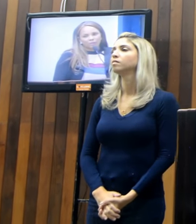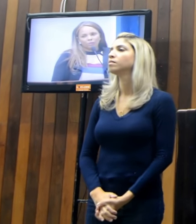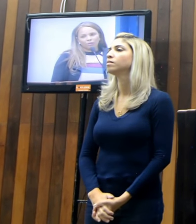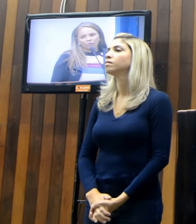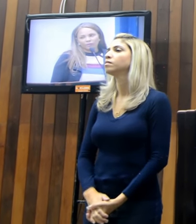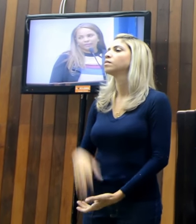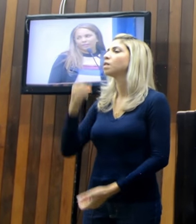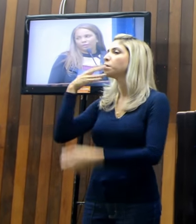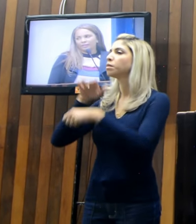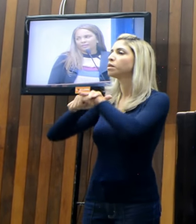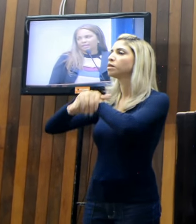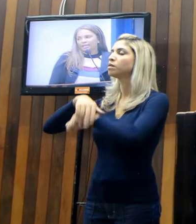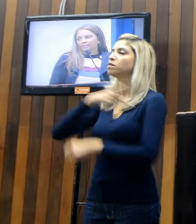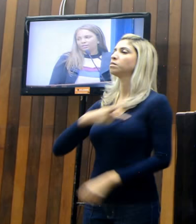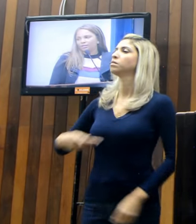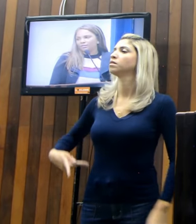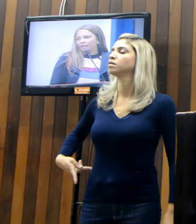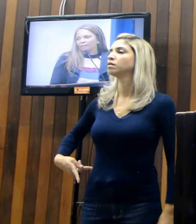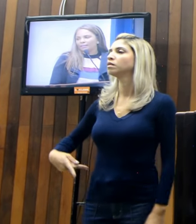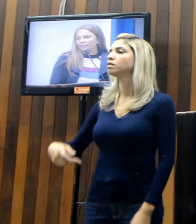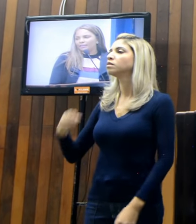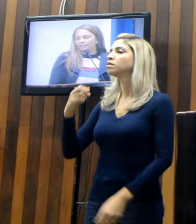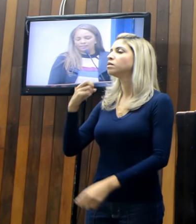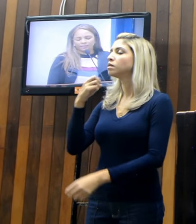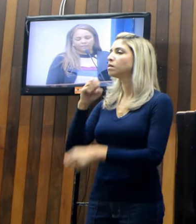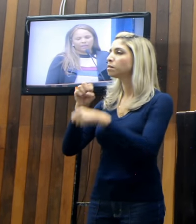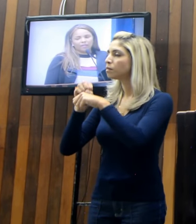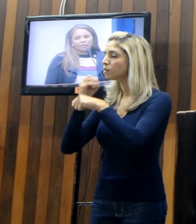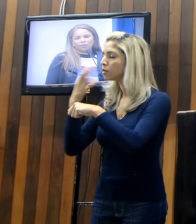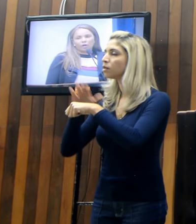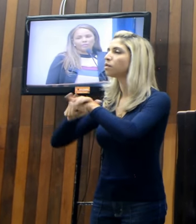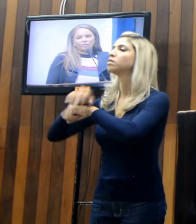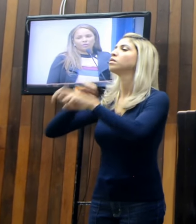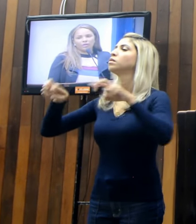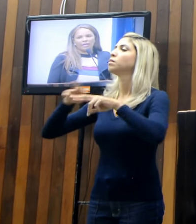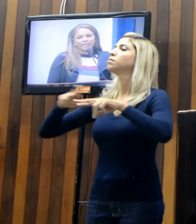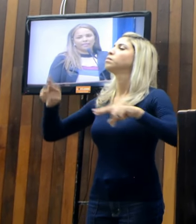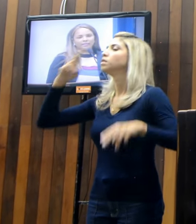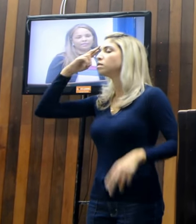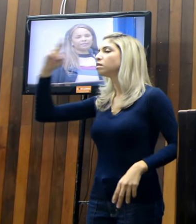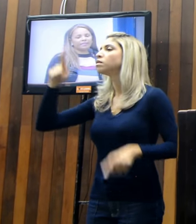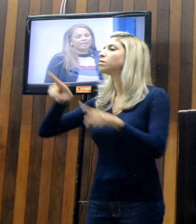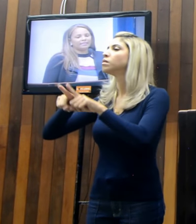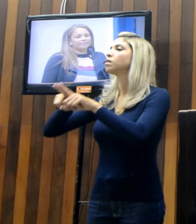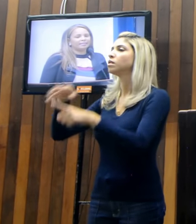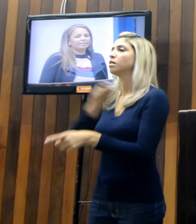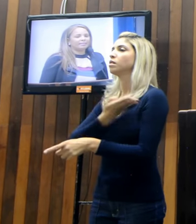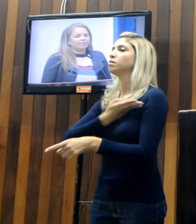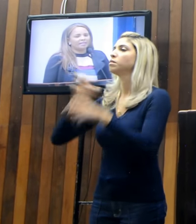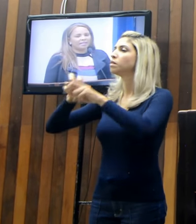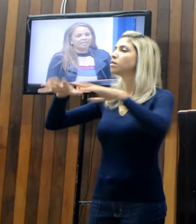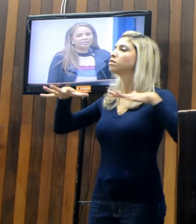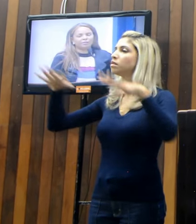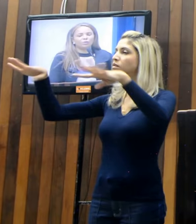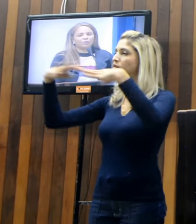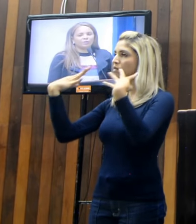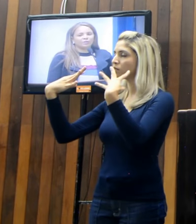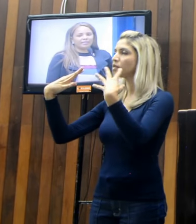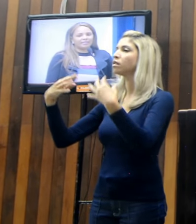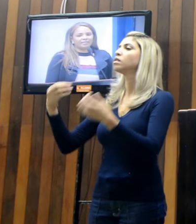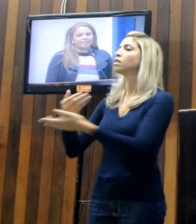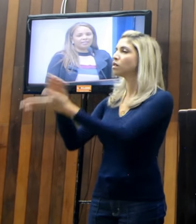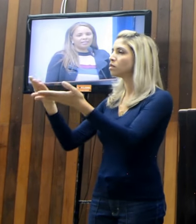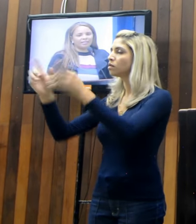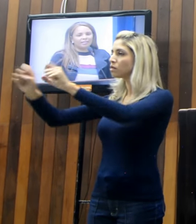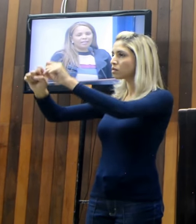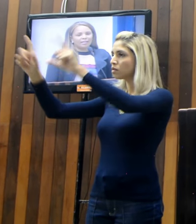Boa noite, senhor presidente, a mesa, novos colegas, assistentes a presentes, todos que nos